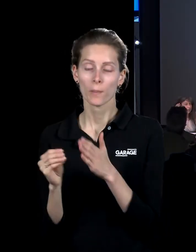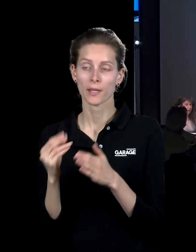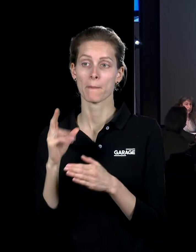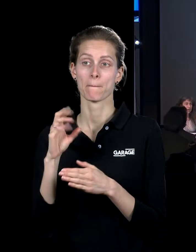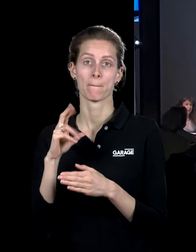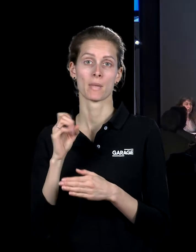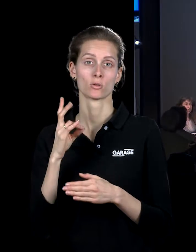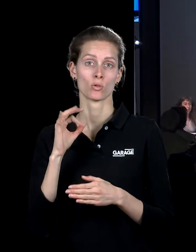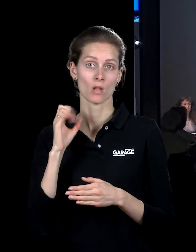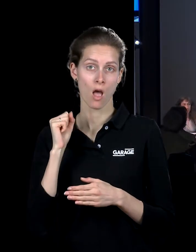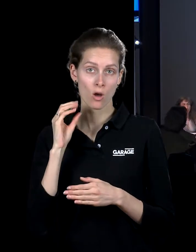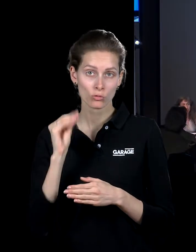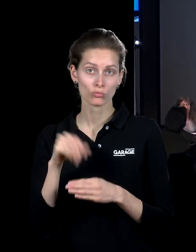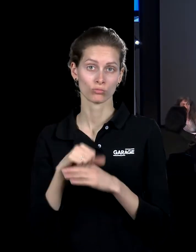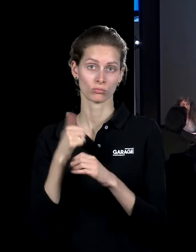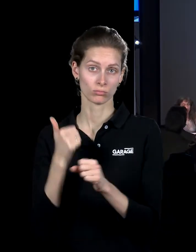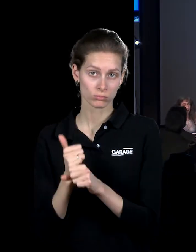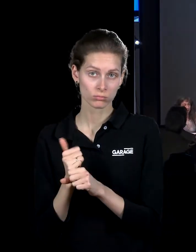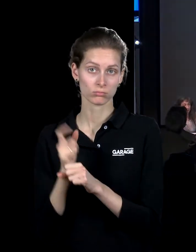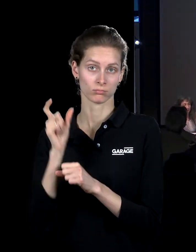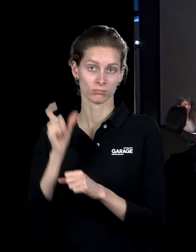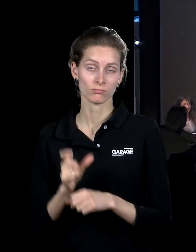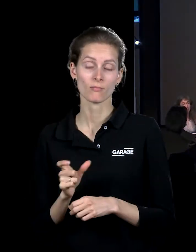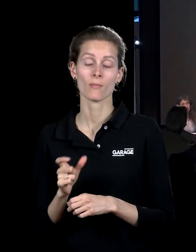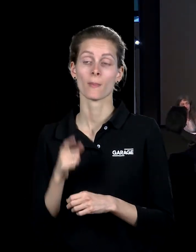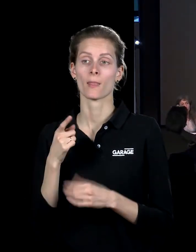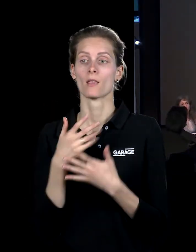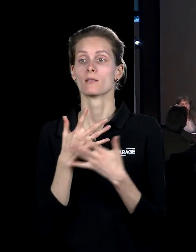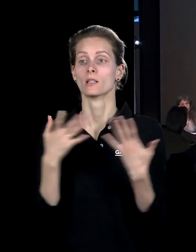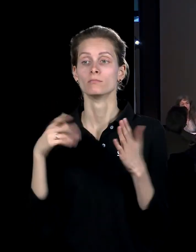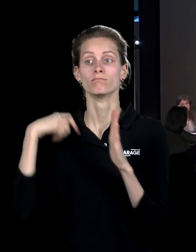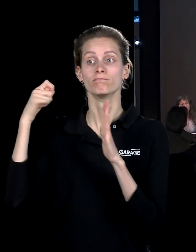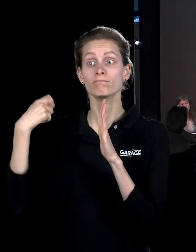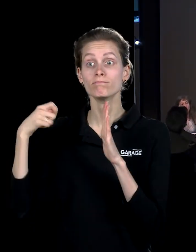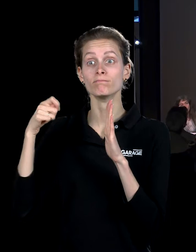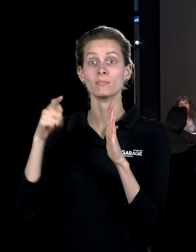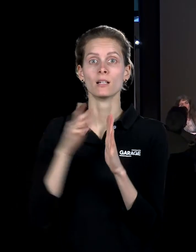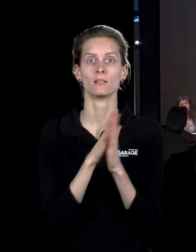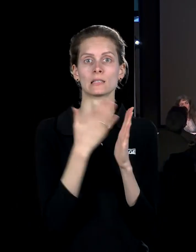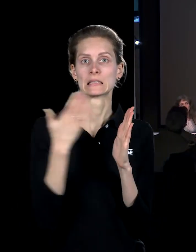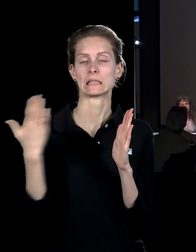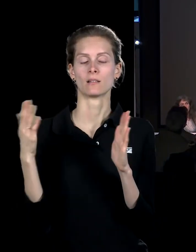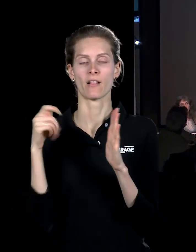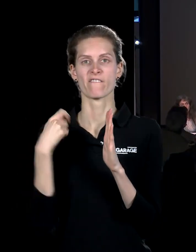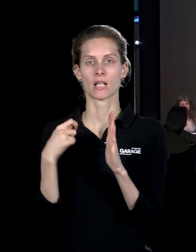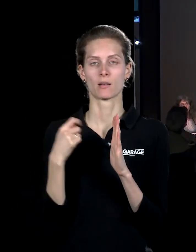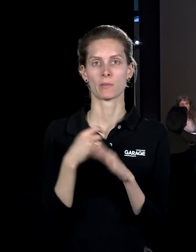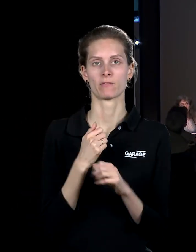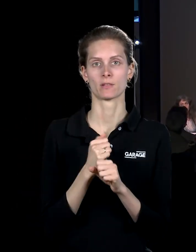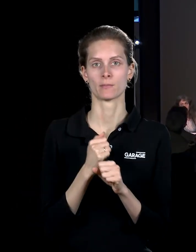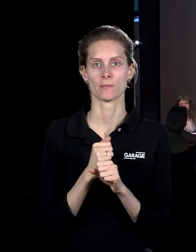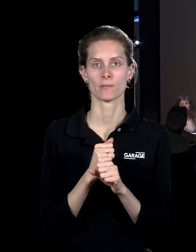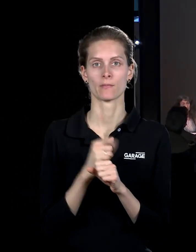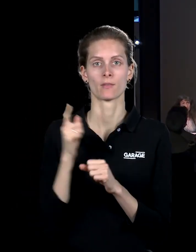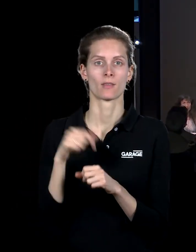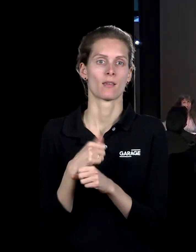И дальше различные художники, различные авторы снимают с ней цикл фильмов. Этот персонаж, который был